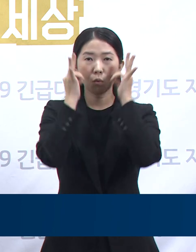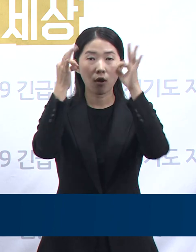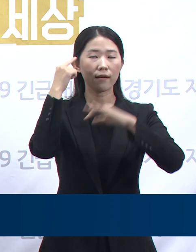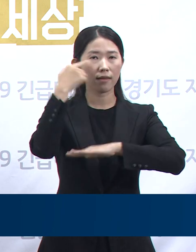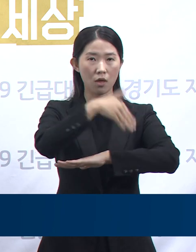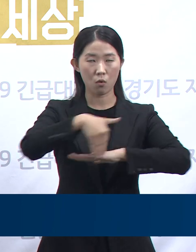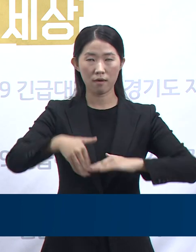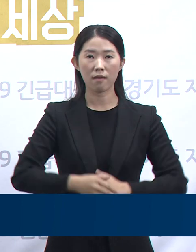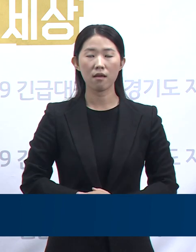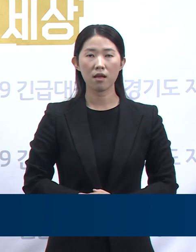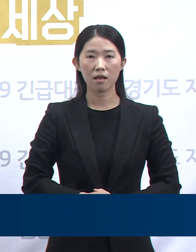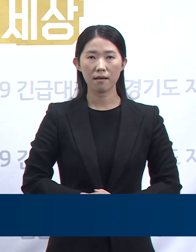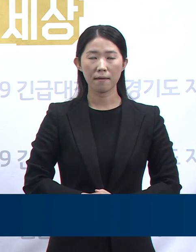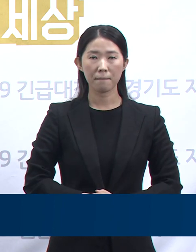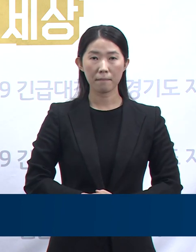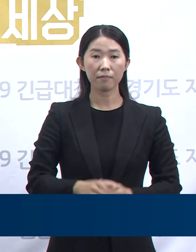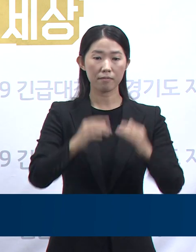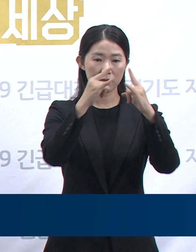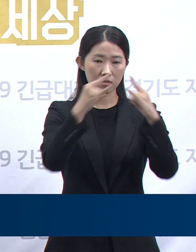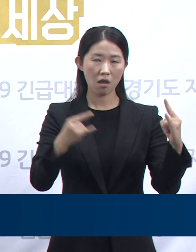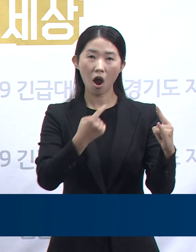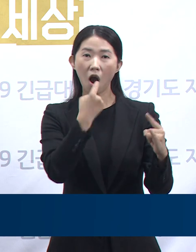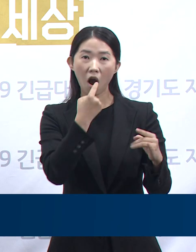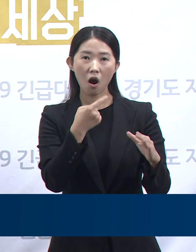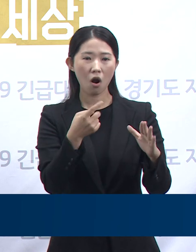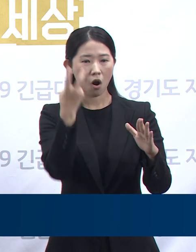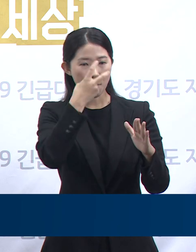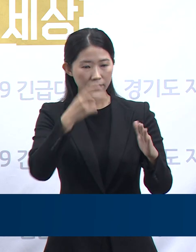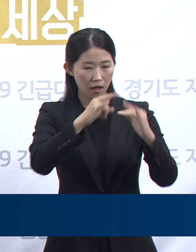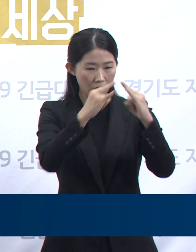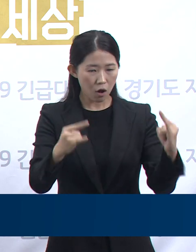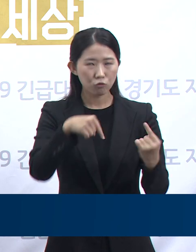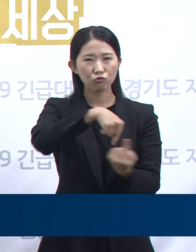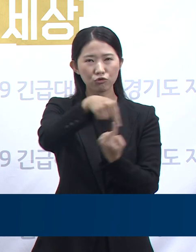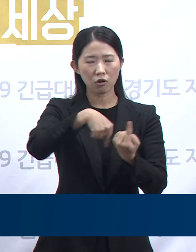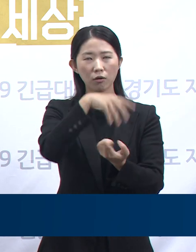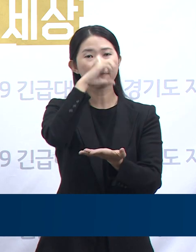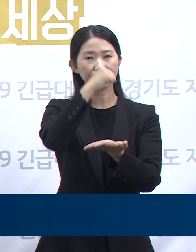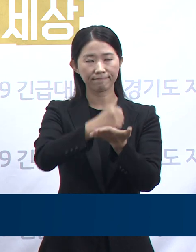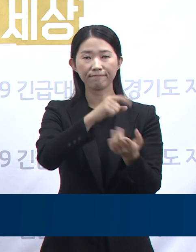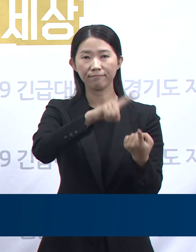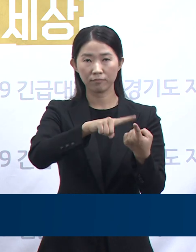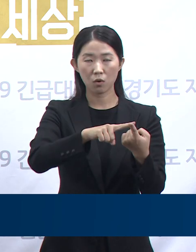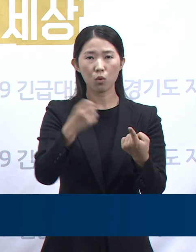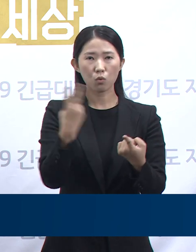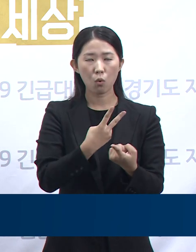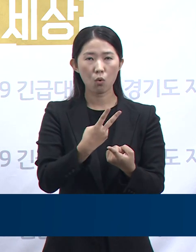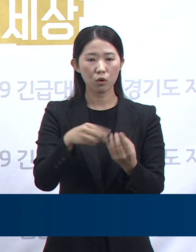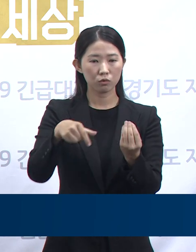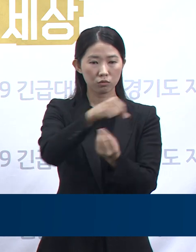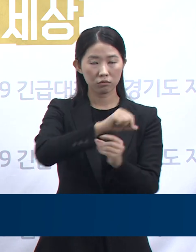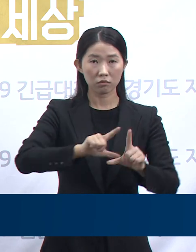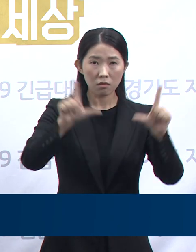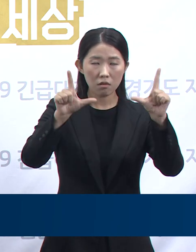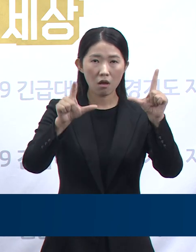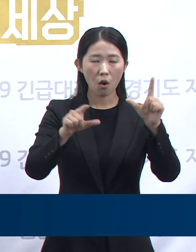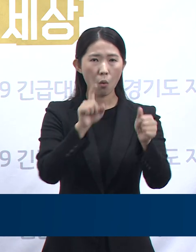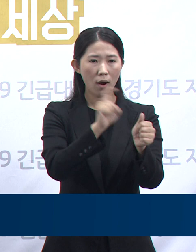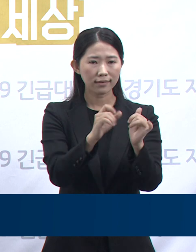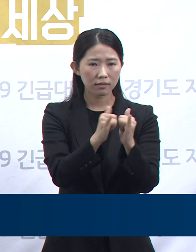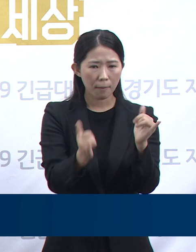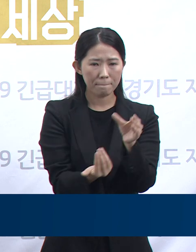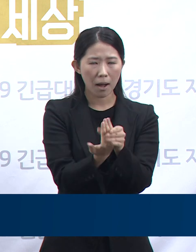도내 선별주소를 정상 운영하여 즉각적인 검사를 지원하고, 연휴 기간 추가적인 확진자 발생에 대비하여 간염병